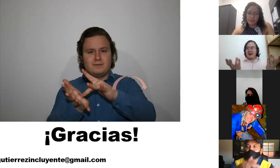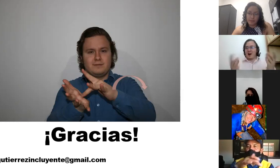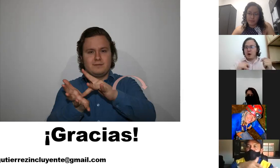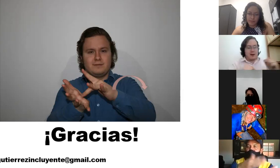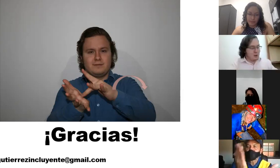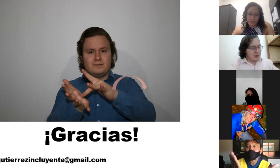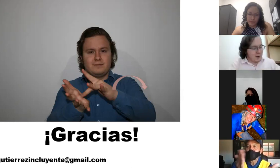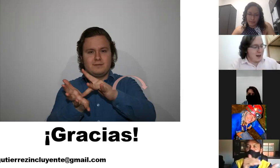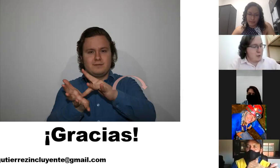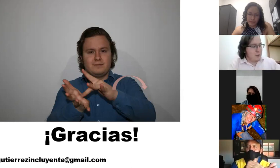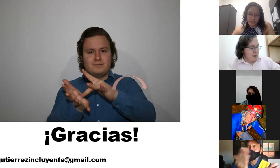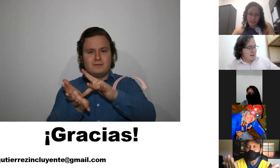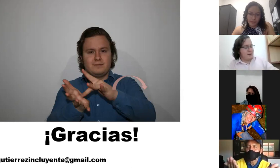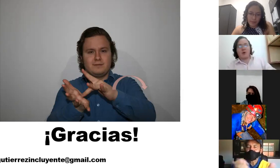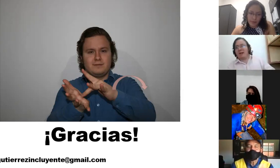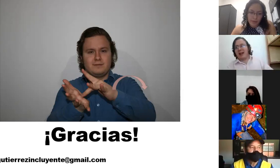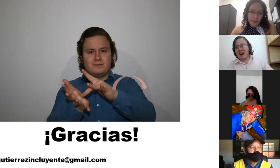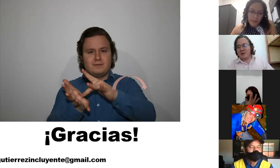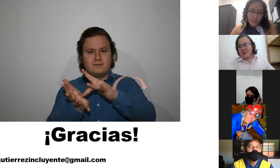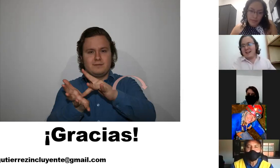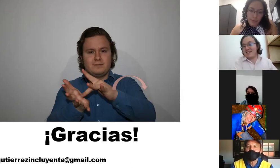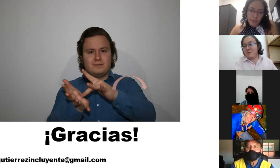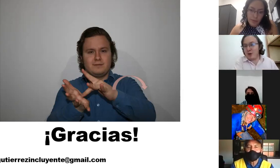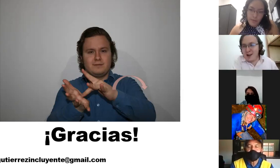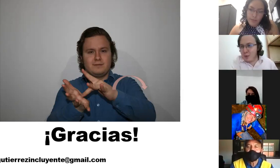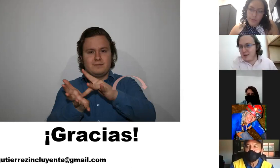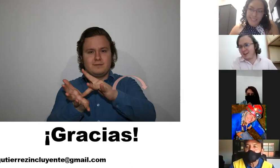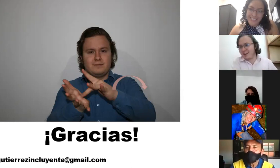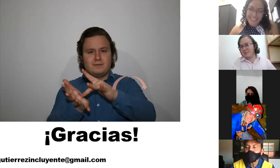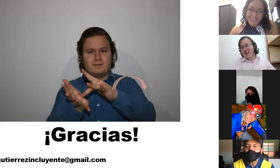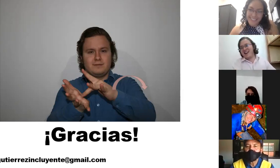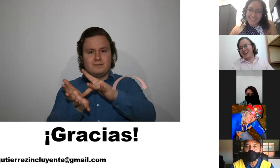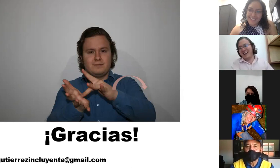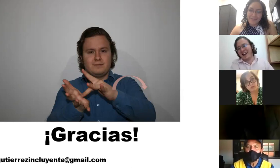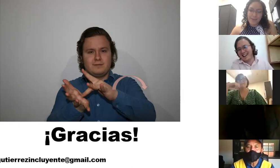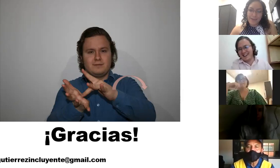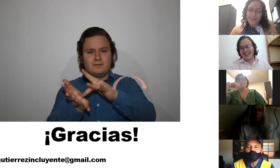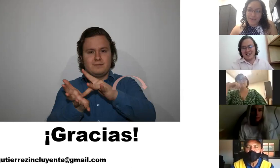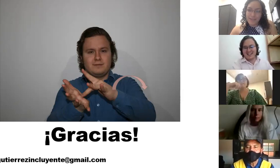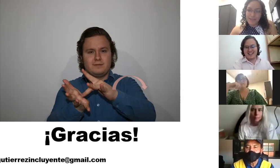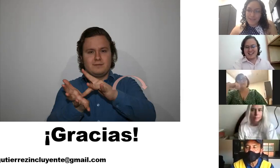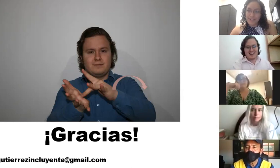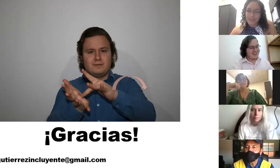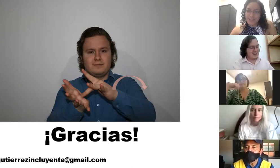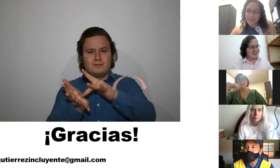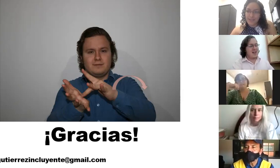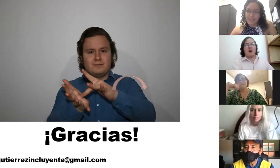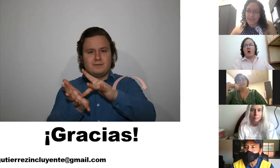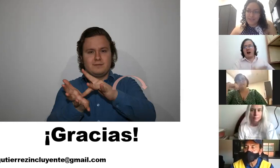alguna pregunta alguna duda algún comentario y les aburrí puede ser también ¿cómo dijiste que se dice hola? hola